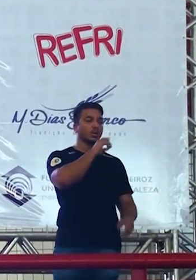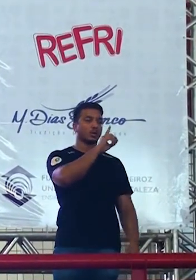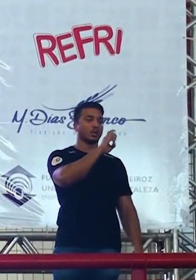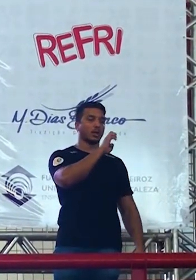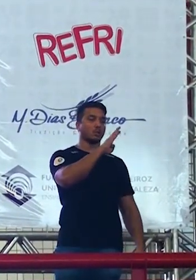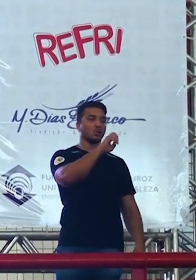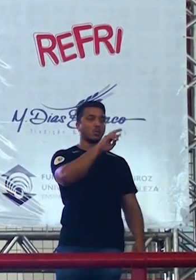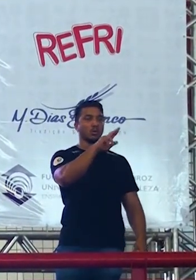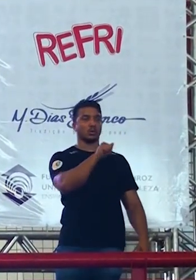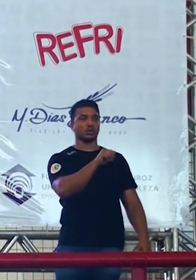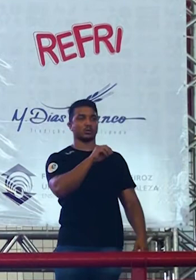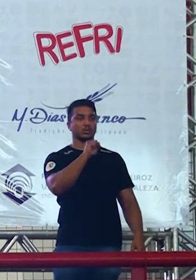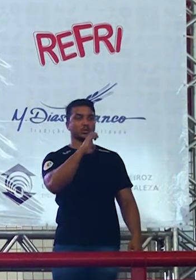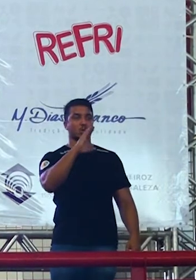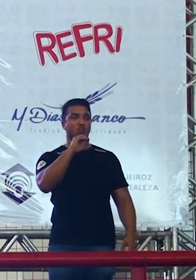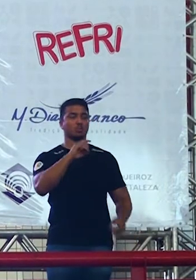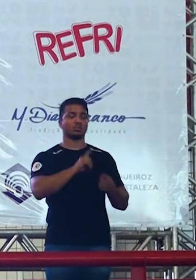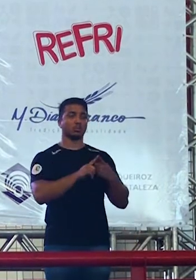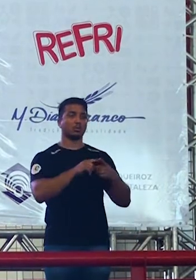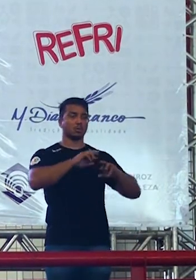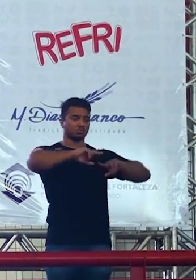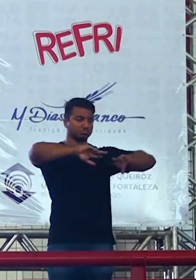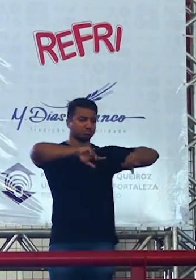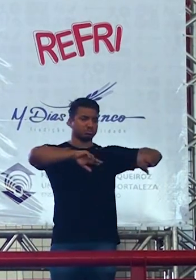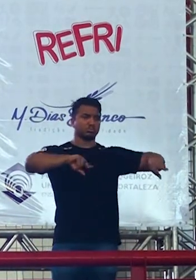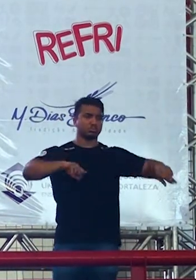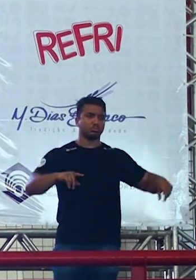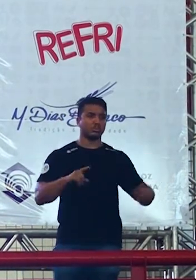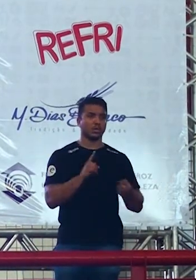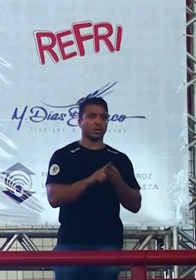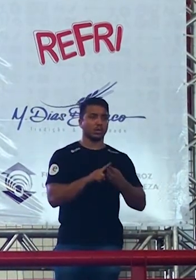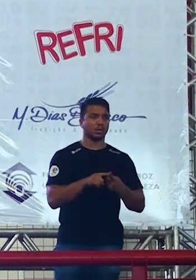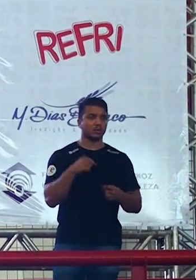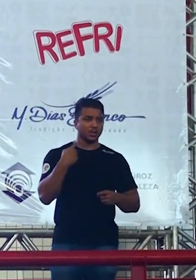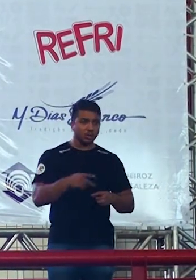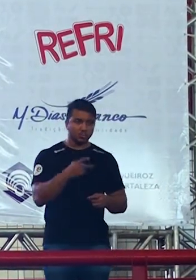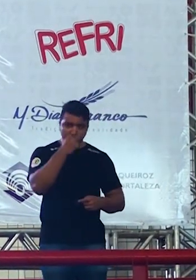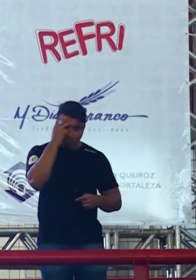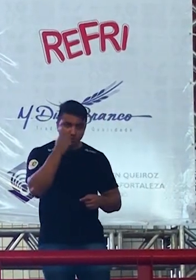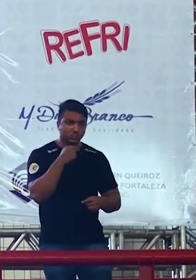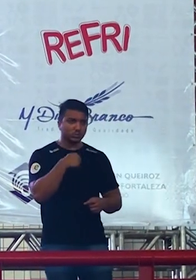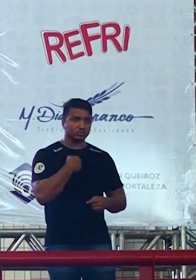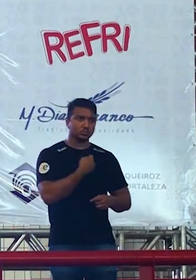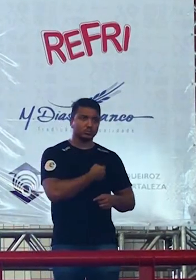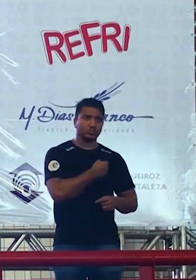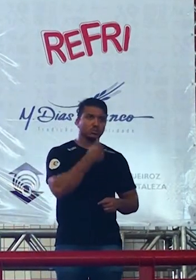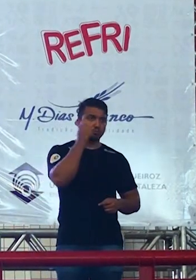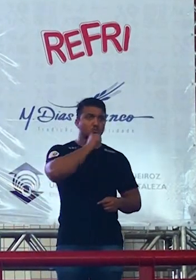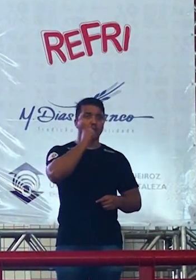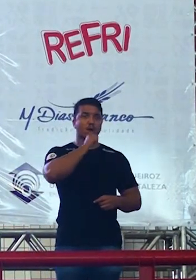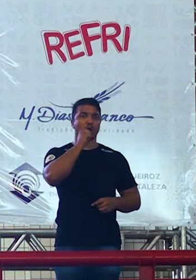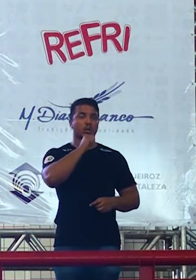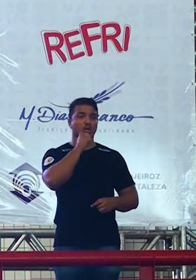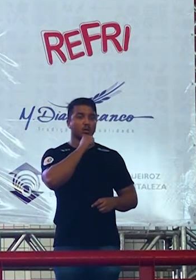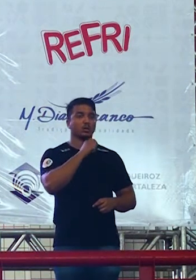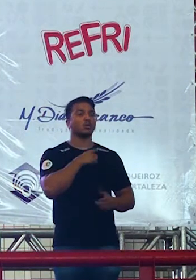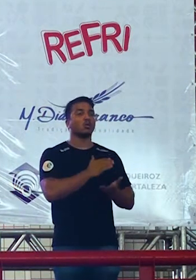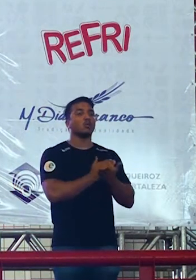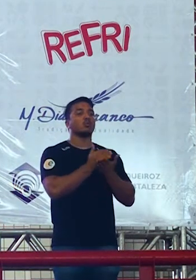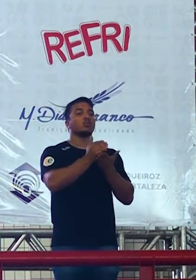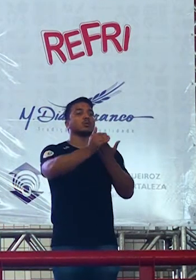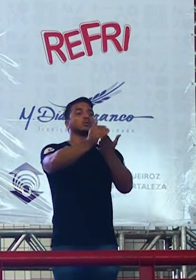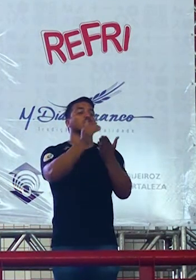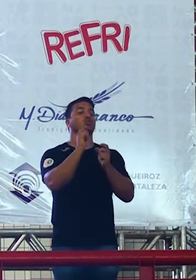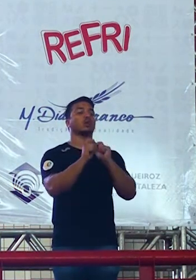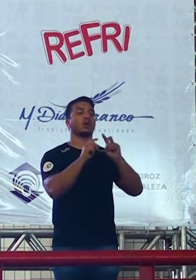outras atrizes famosas e pessoas também da gente pessoas comuns as mulheres começaram a